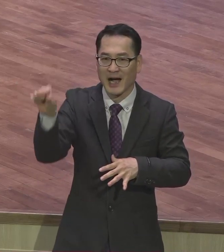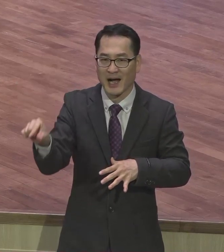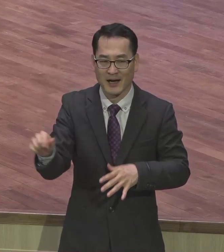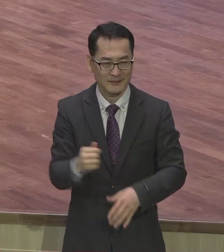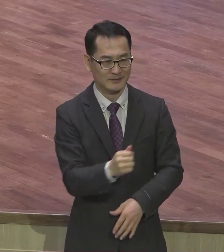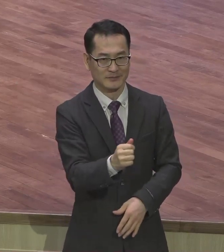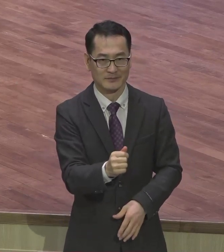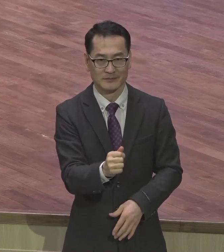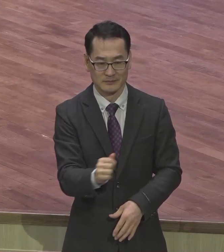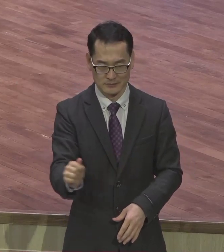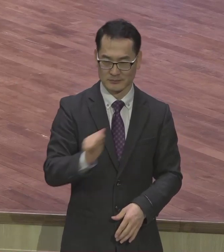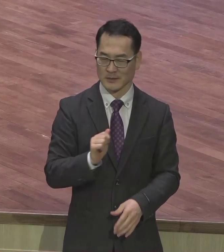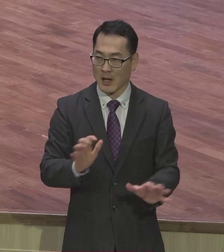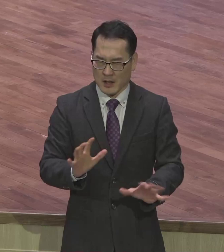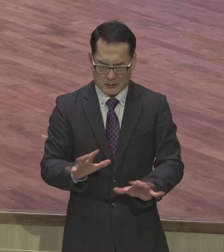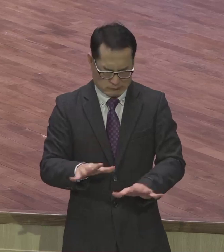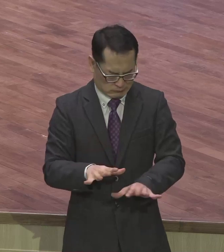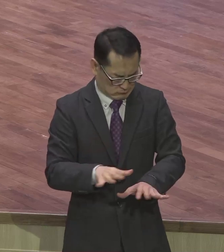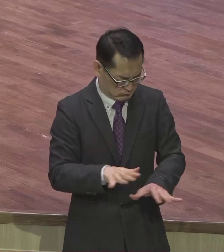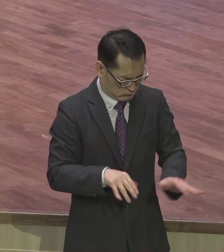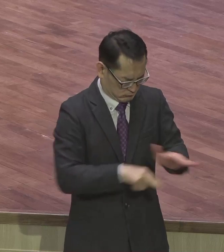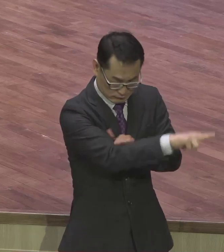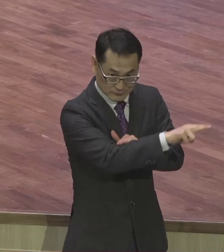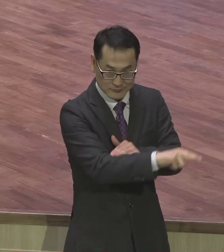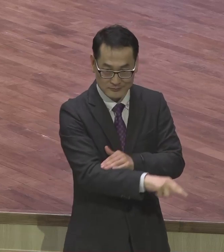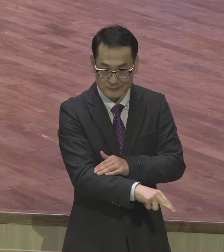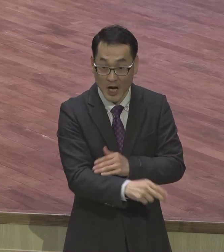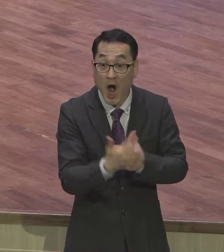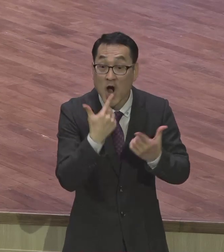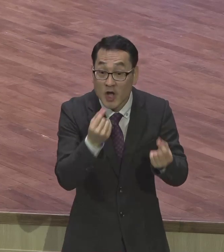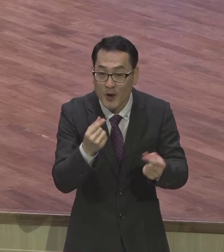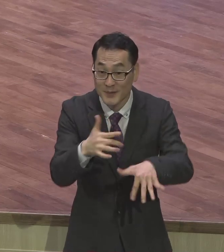그냥 예수를 부르기만 하면 뭐 진짜